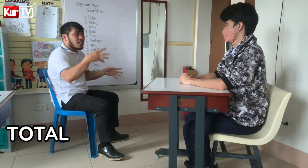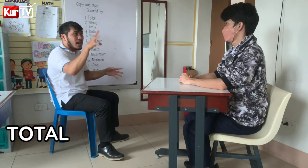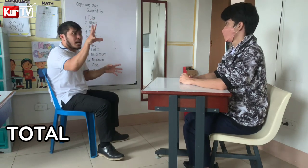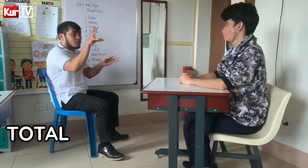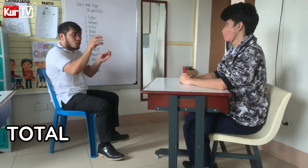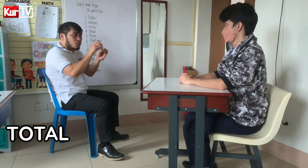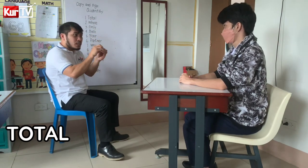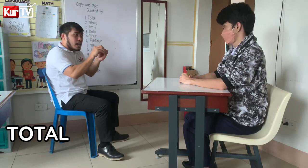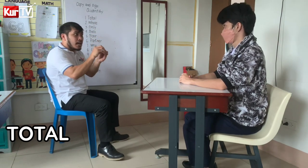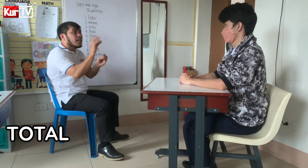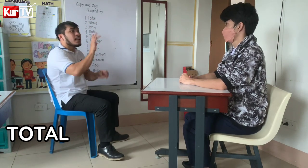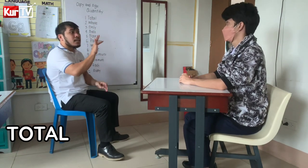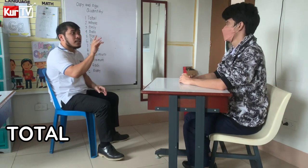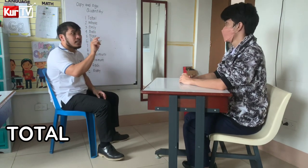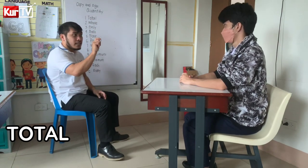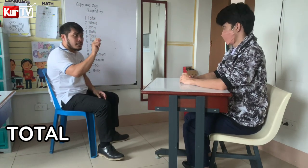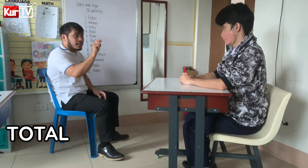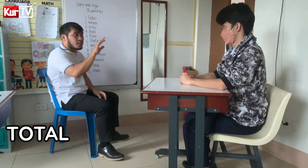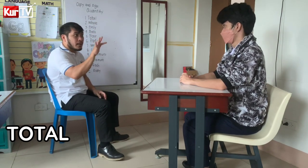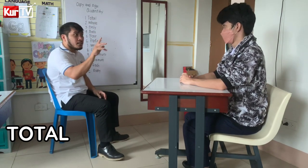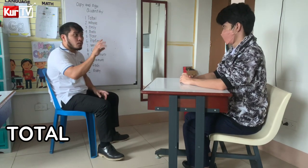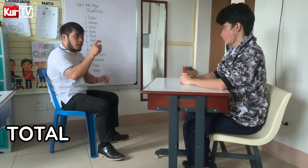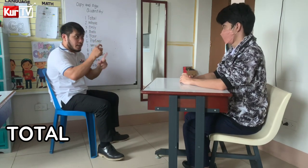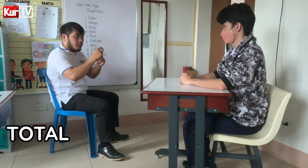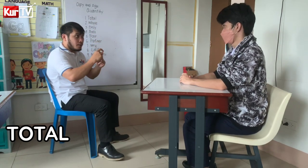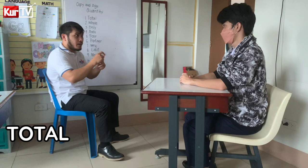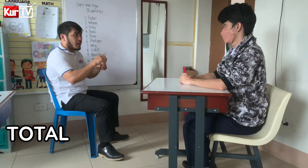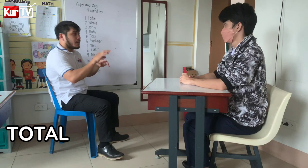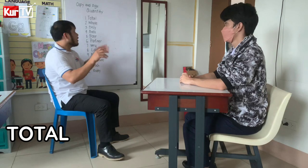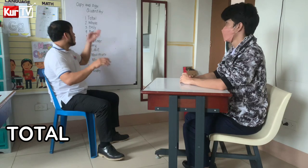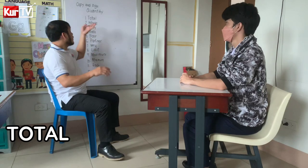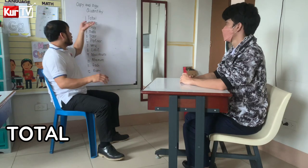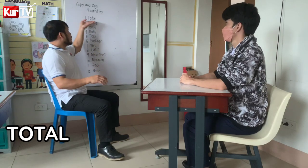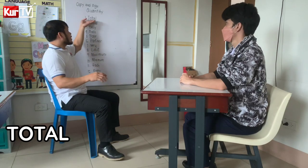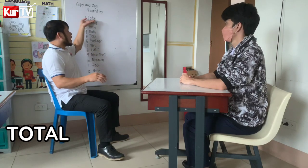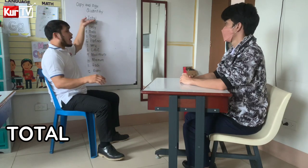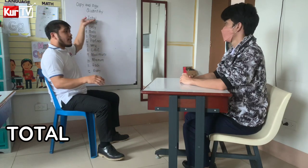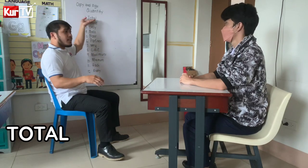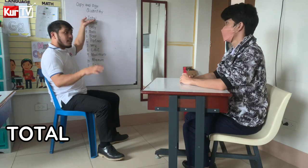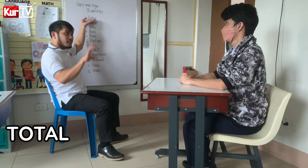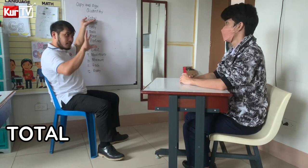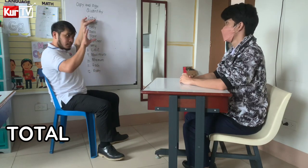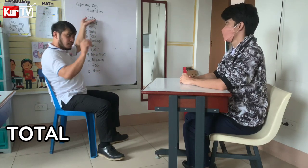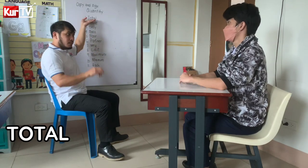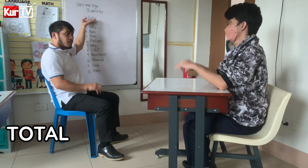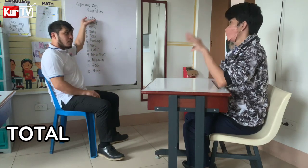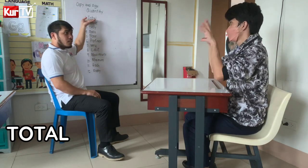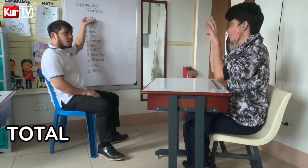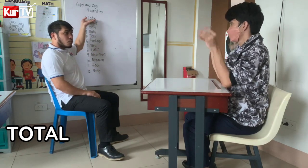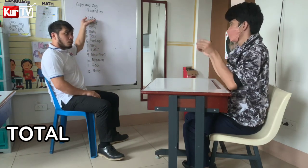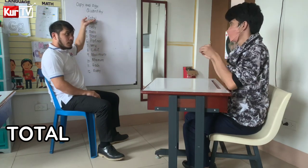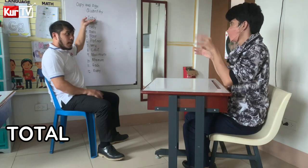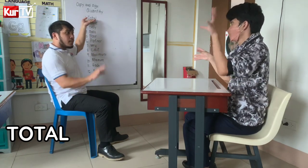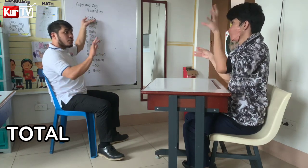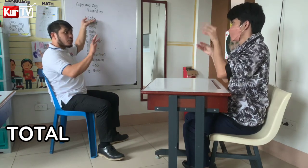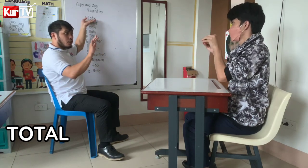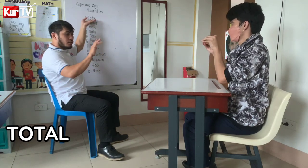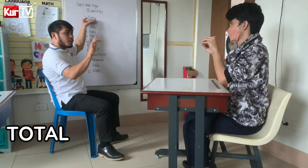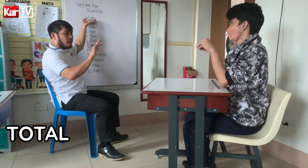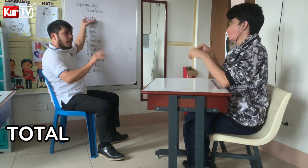ha. Total. And spell the word. Okay. You sign. Total. You spell.